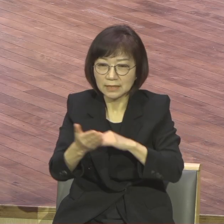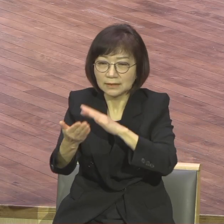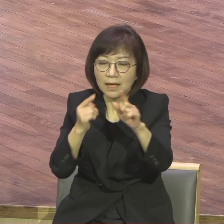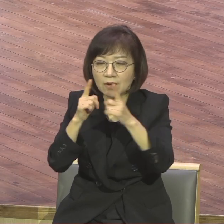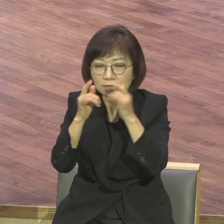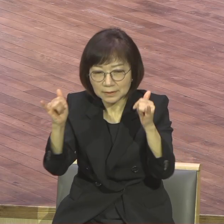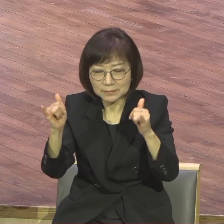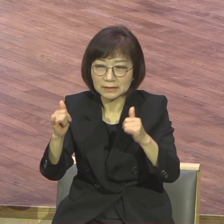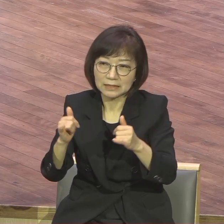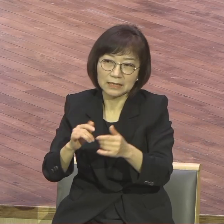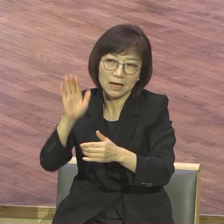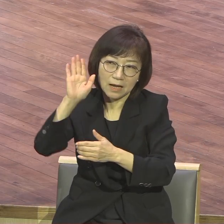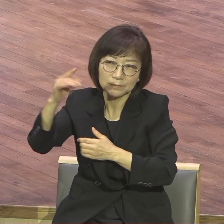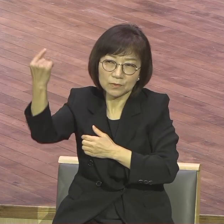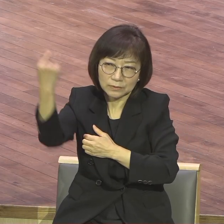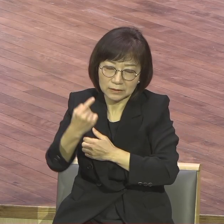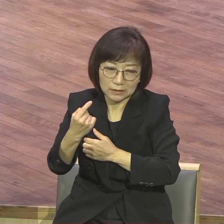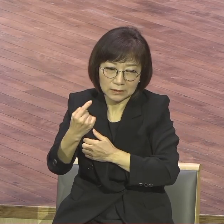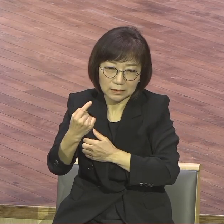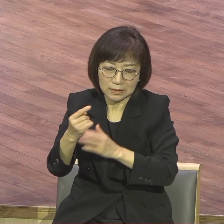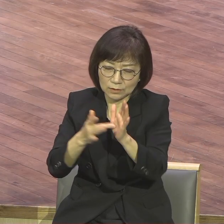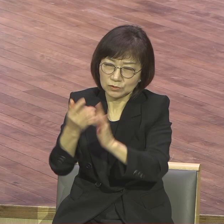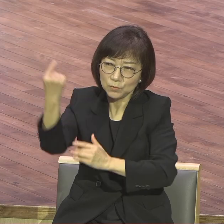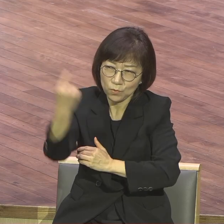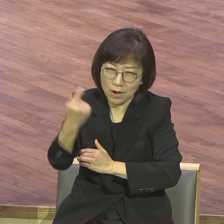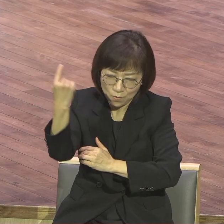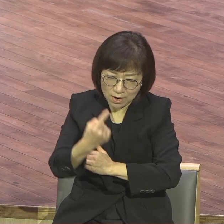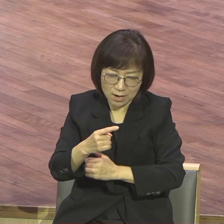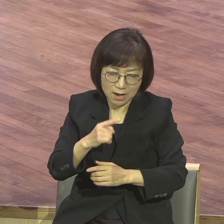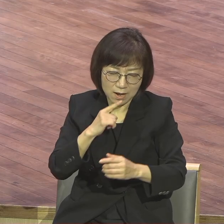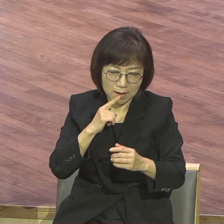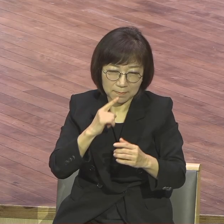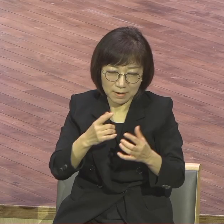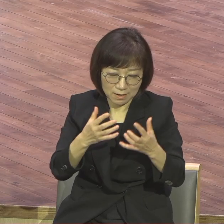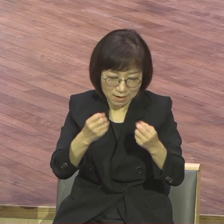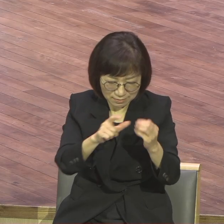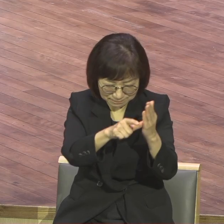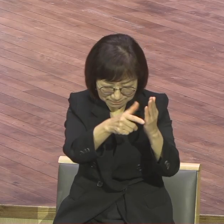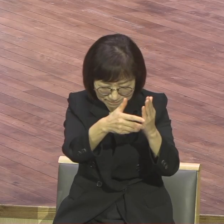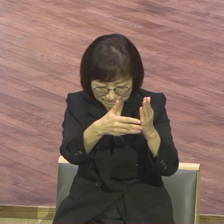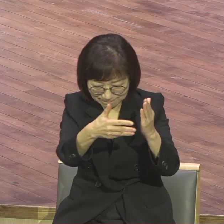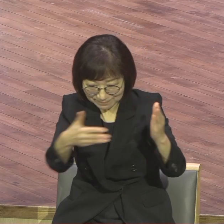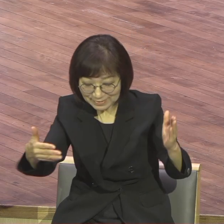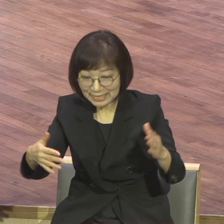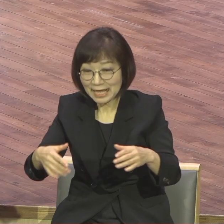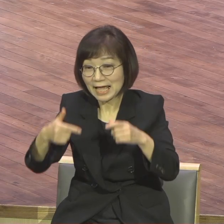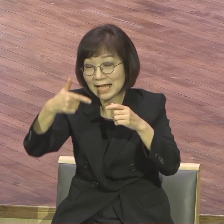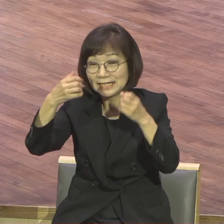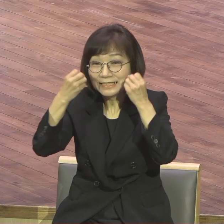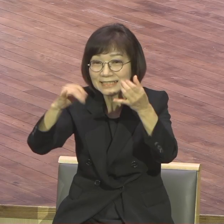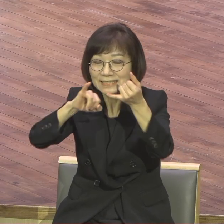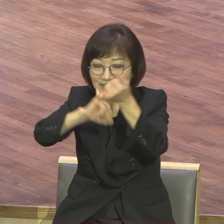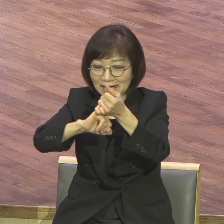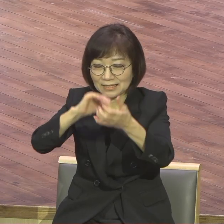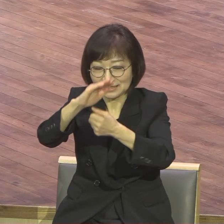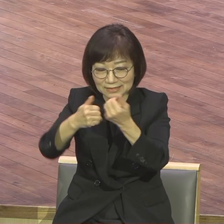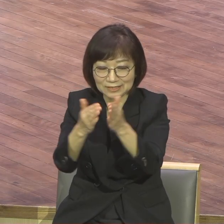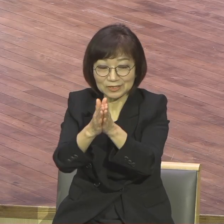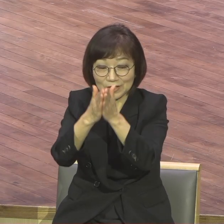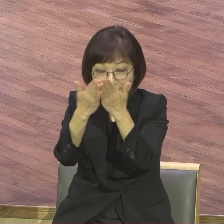예언했고 이 예언을 그쳐서 신약 마태봄 1장 24절 25절에 드디어